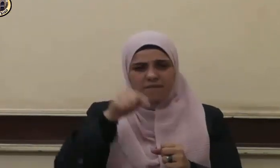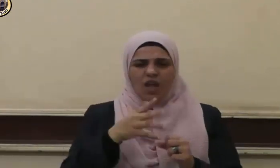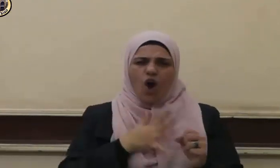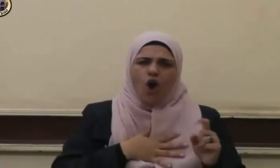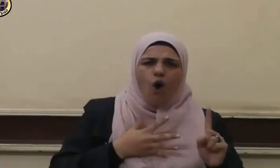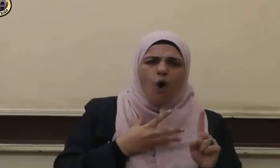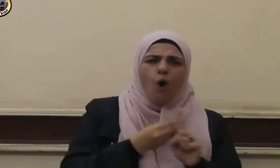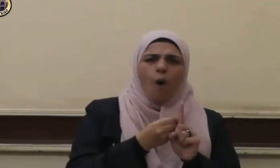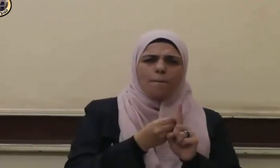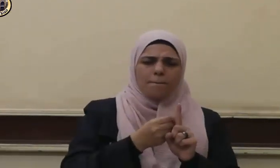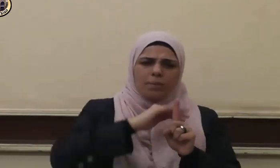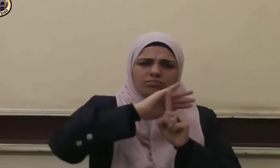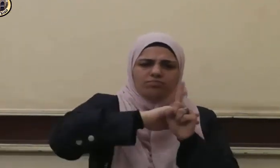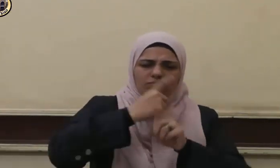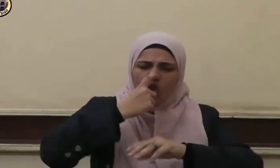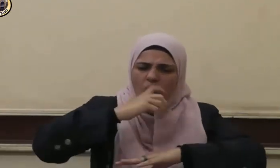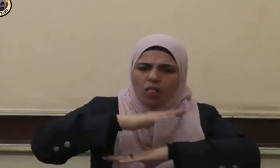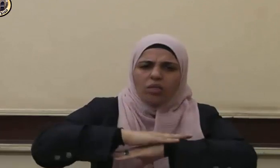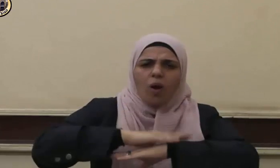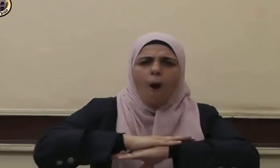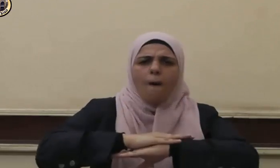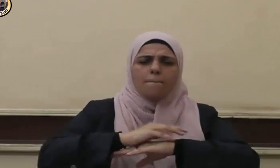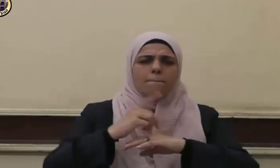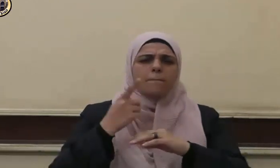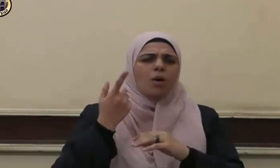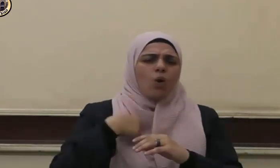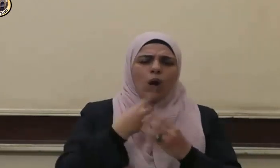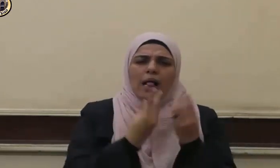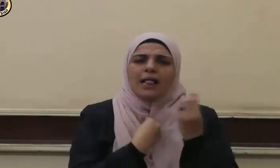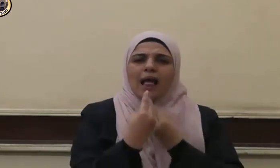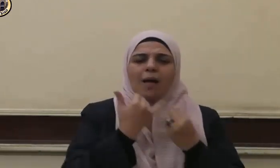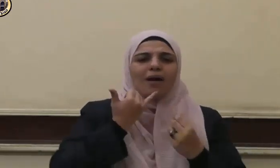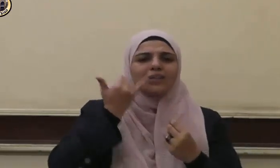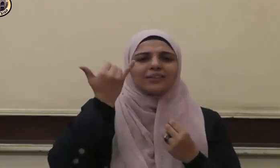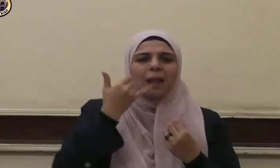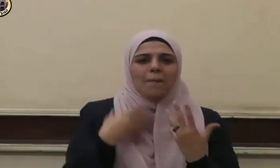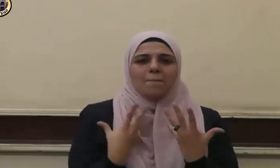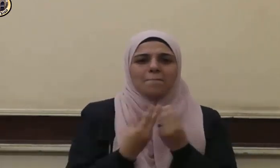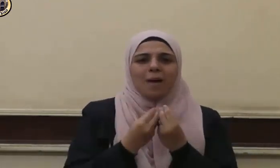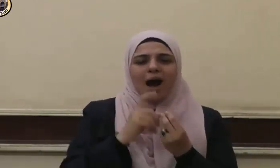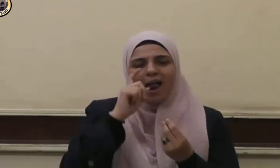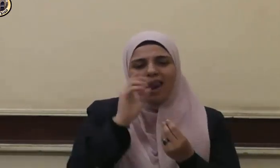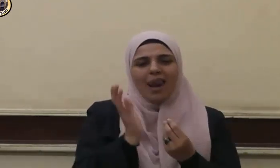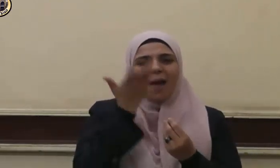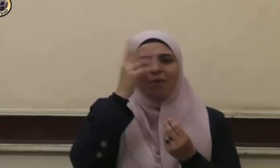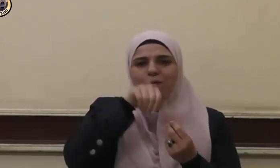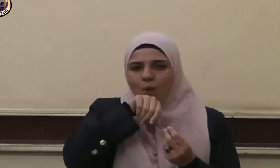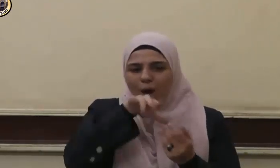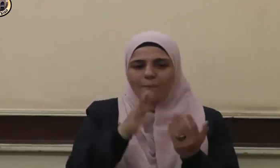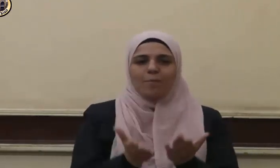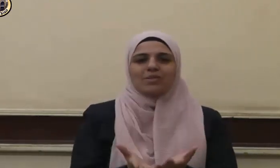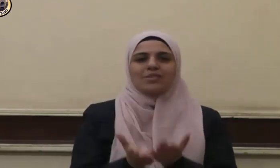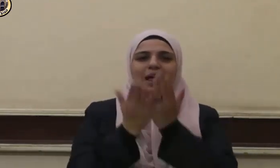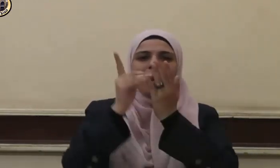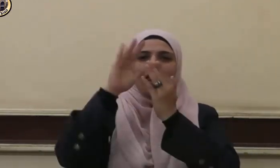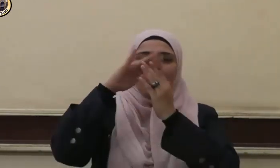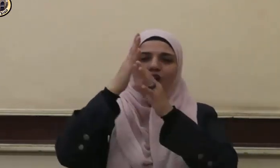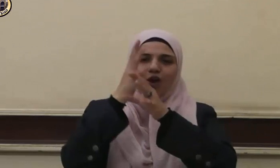توددها واحترامها وتلطفها مع أبيها رسول الله صلى